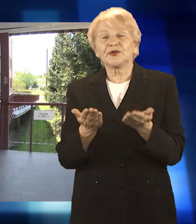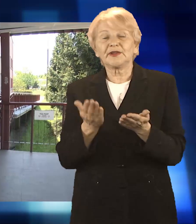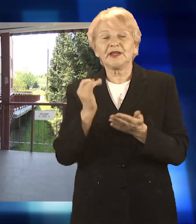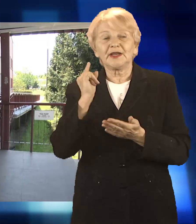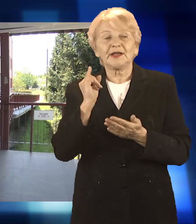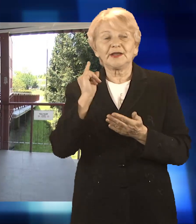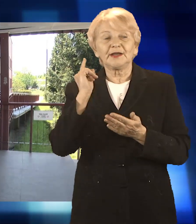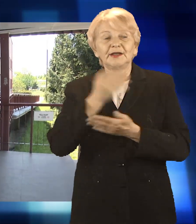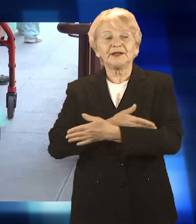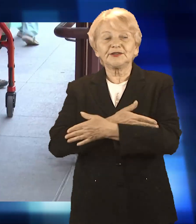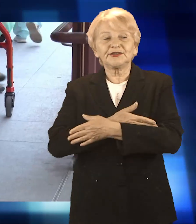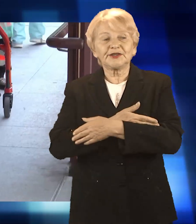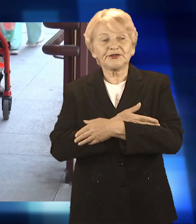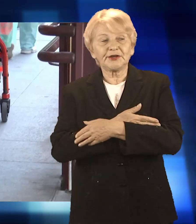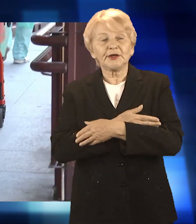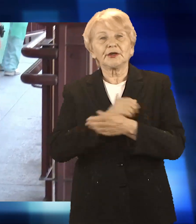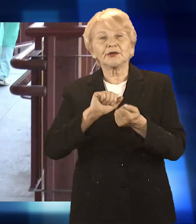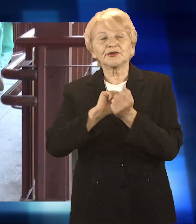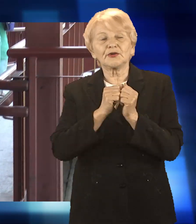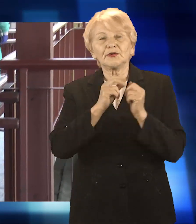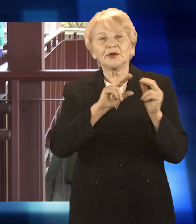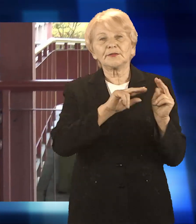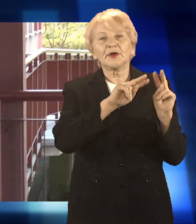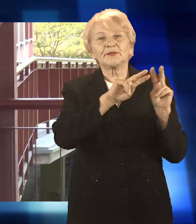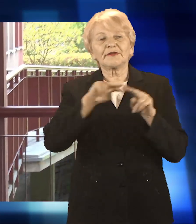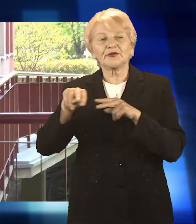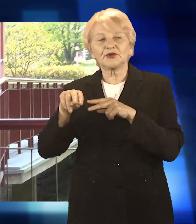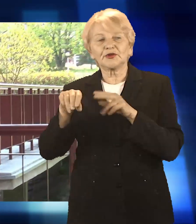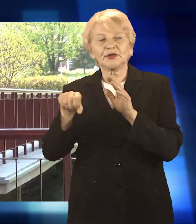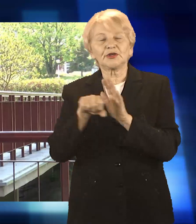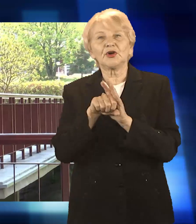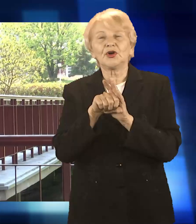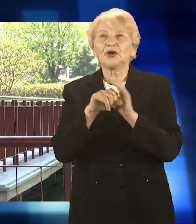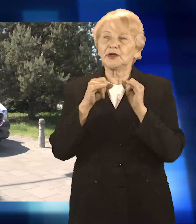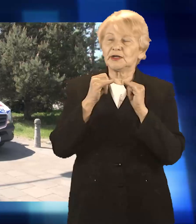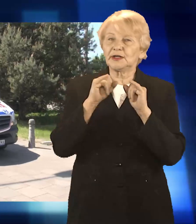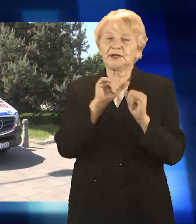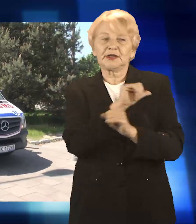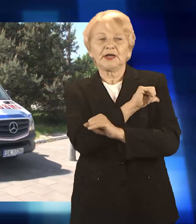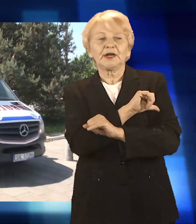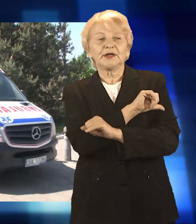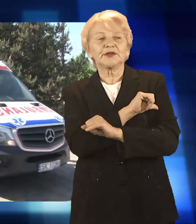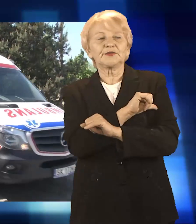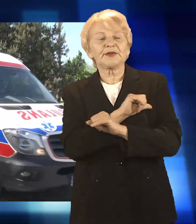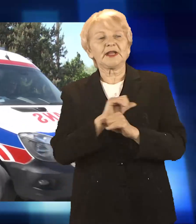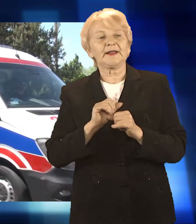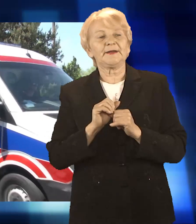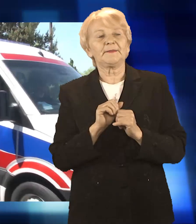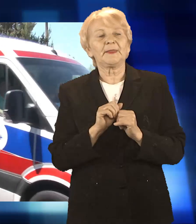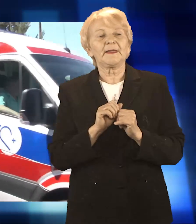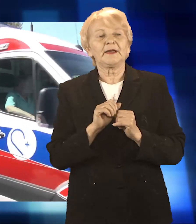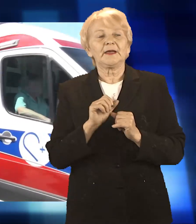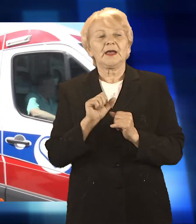chwilą pojechał, bo tam była konieczność przewiezienia do szpitala wyższej referencyjności. Natomiast